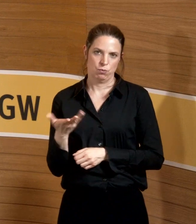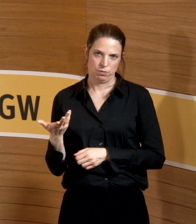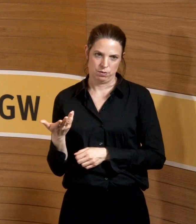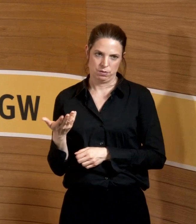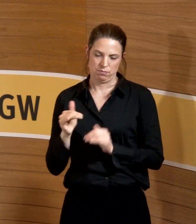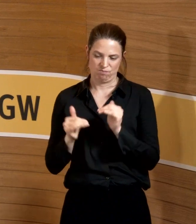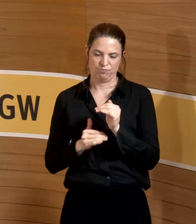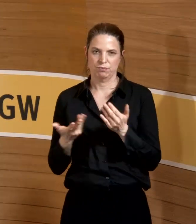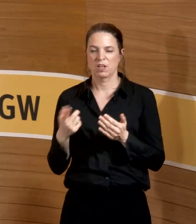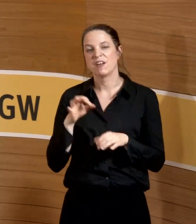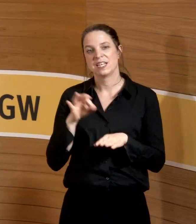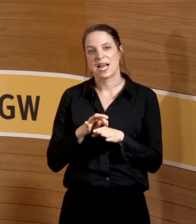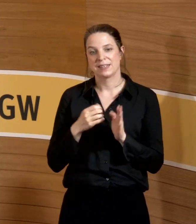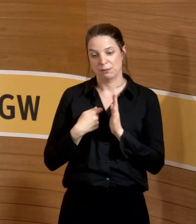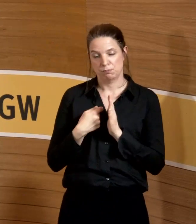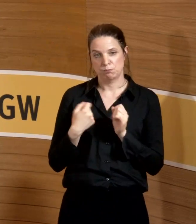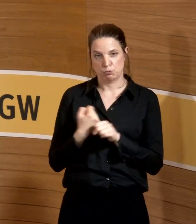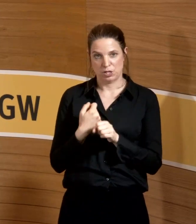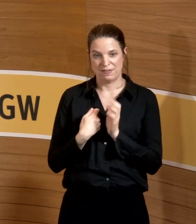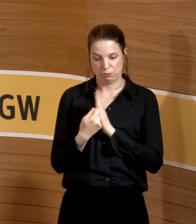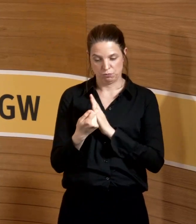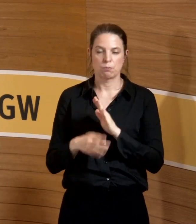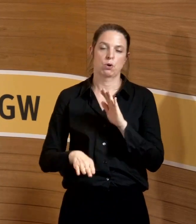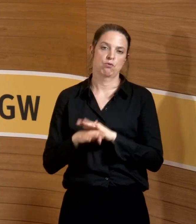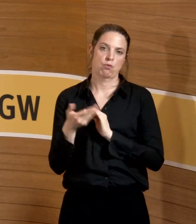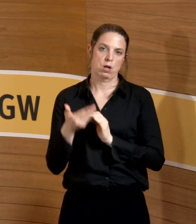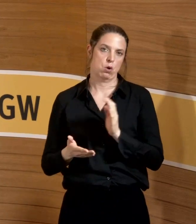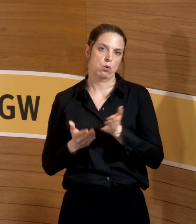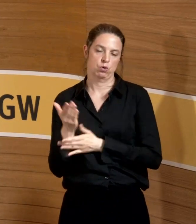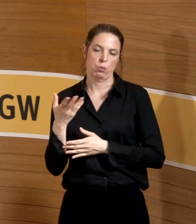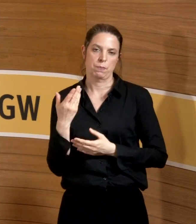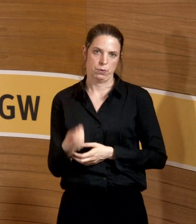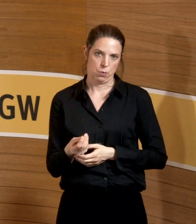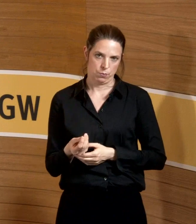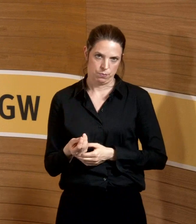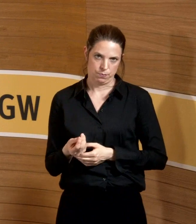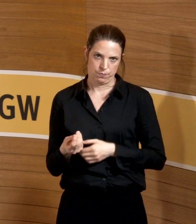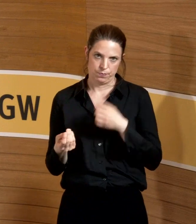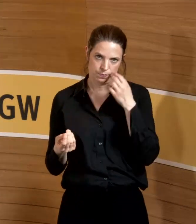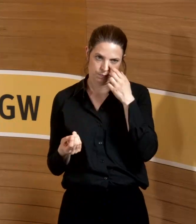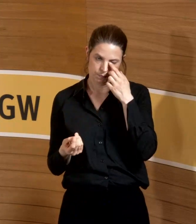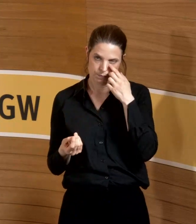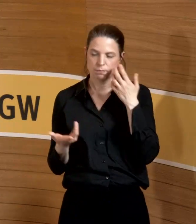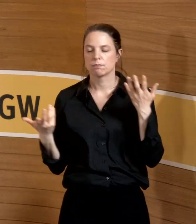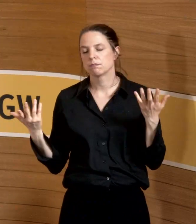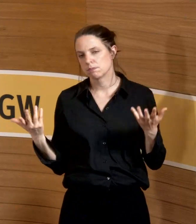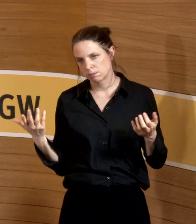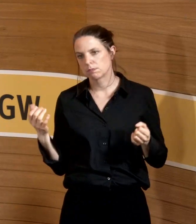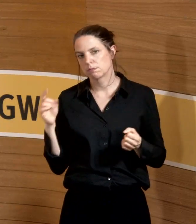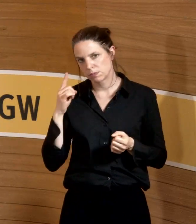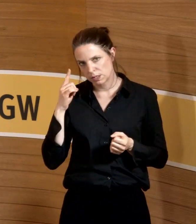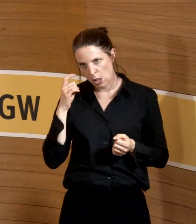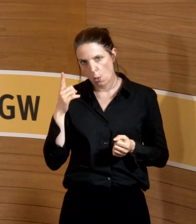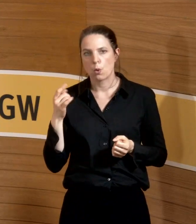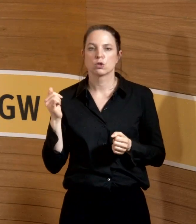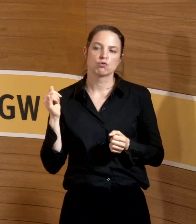im ärztlichen Beschäftigungsverbot wäre, sie aber ihren vollen Lohn dauerhaft weiter bekäme. Das kann man so sehen, hat eine gewisse